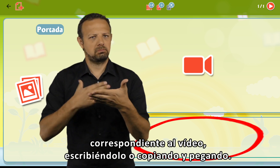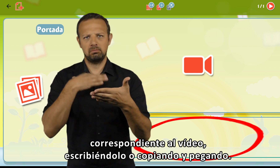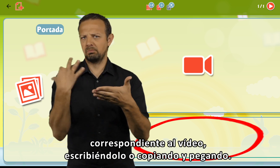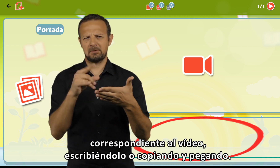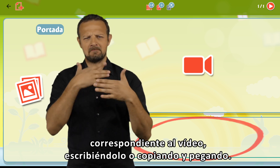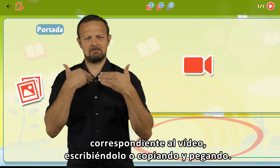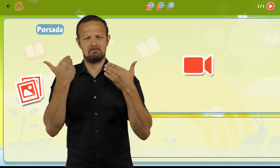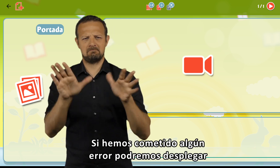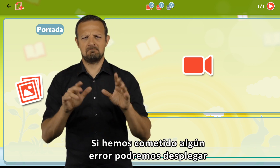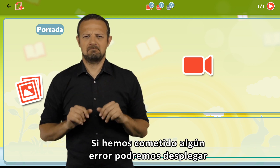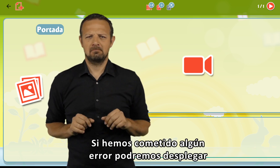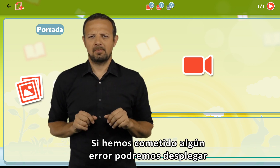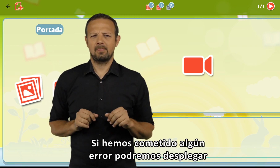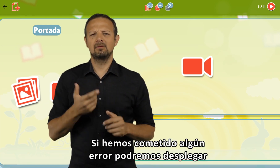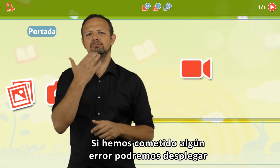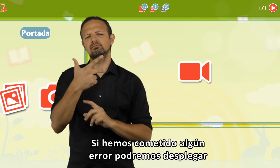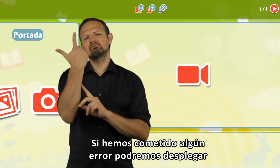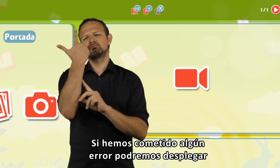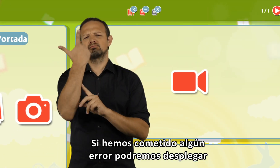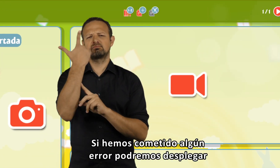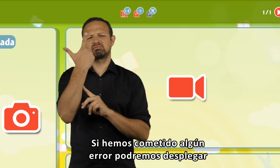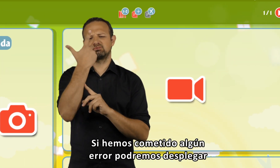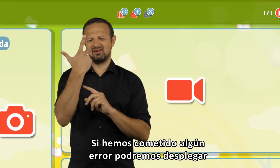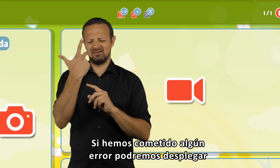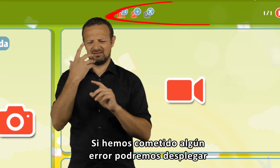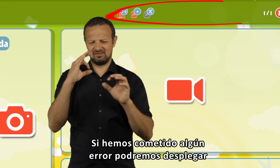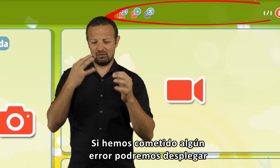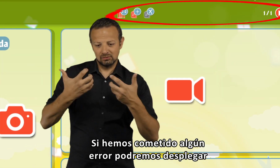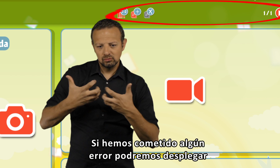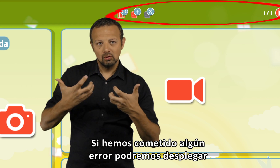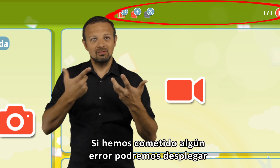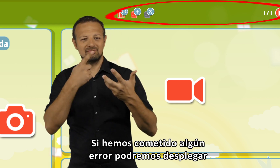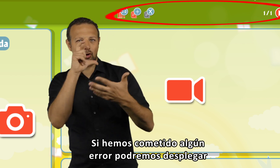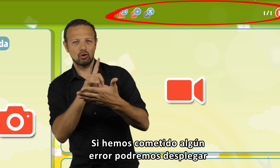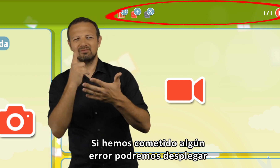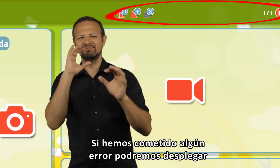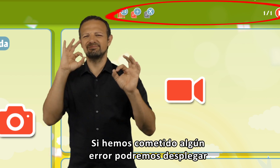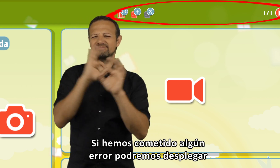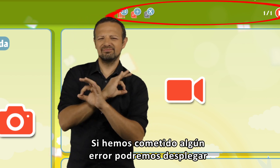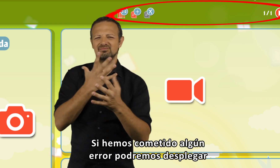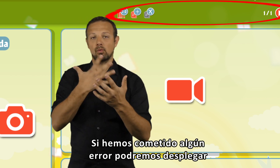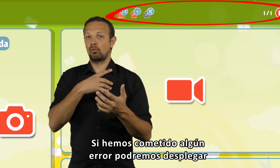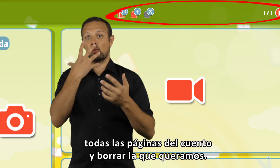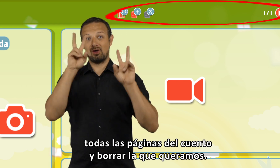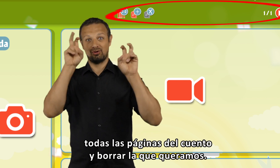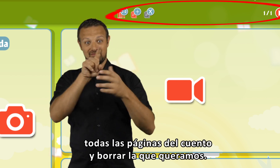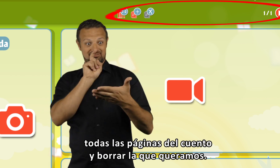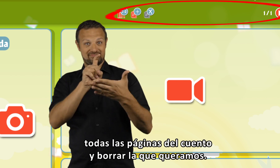Si hemos cometido algún error, podremos desplegar todas las páginas del cuento y borrar la que